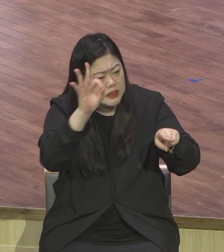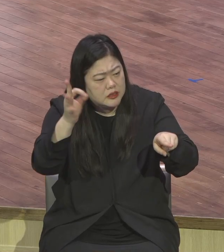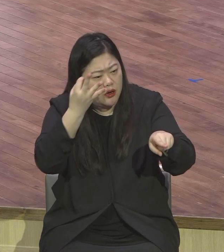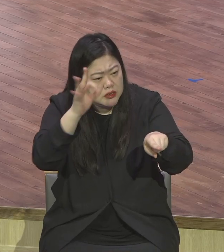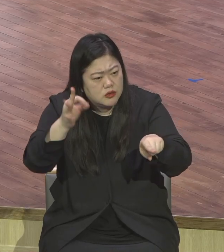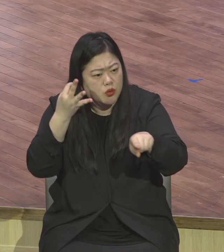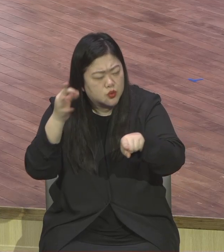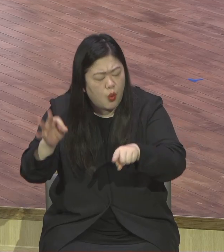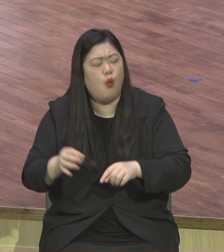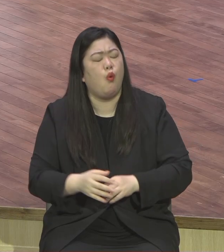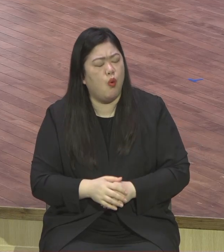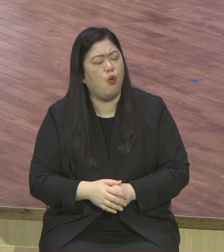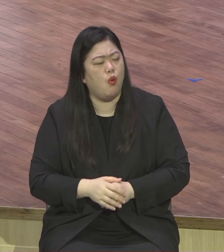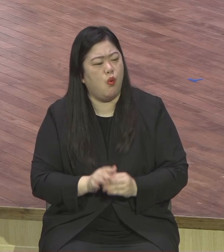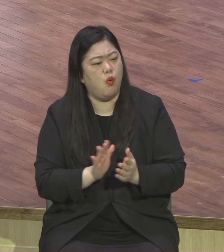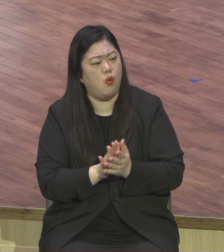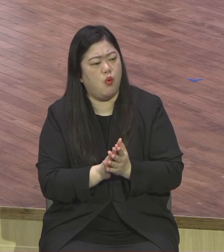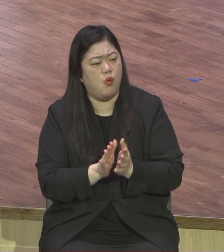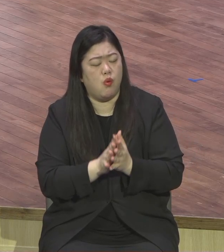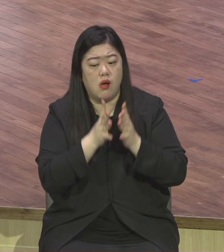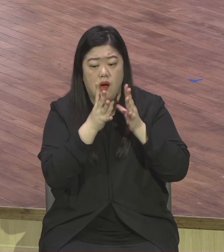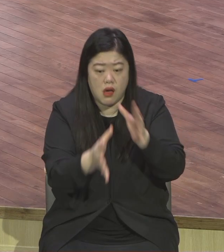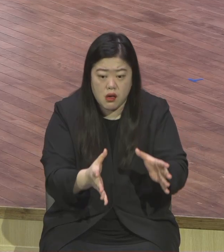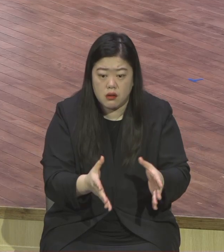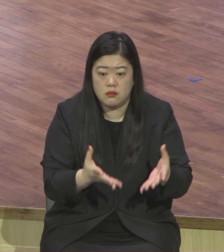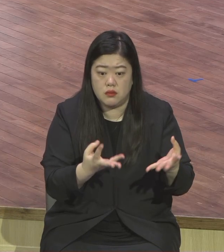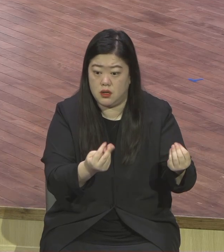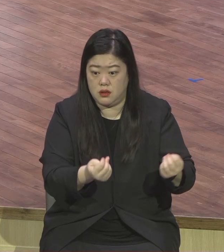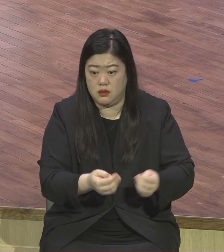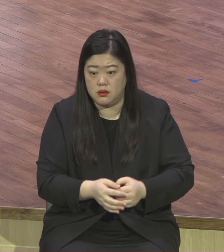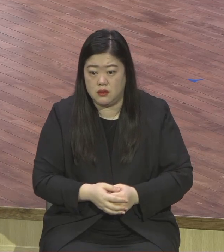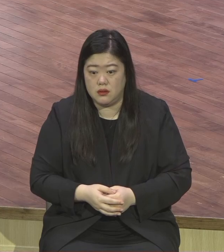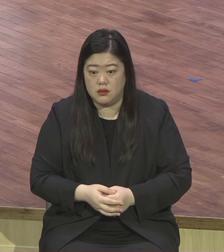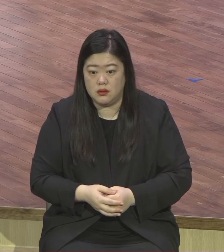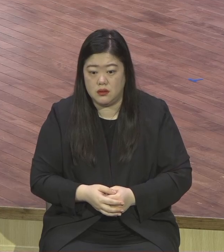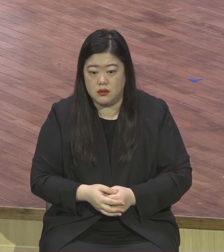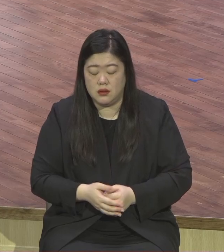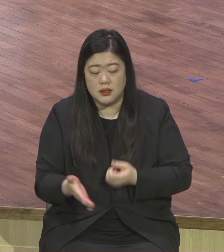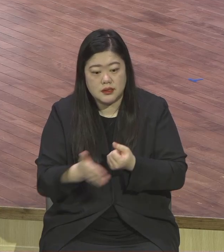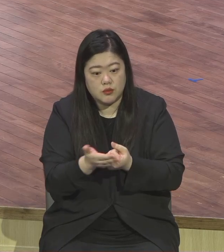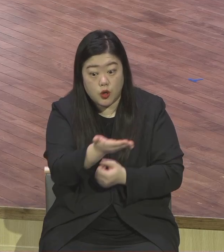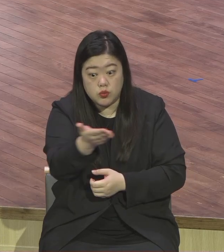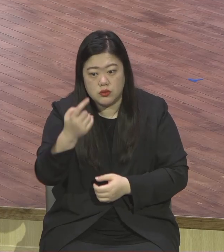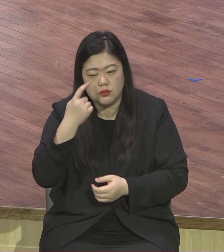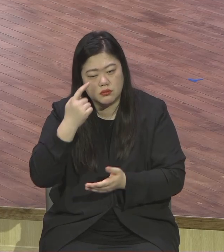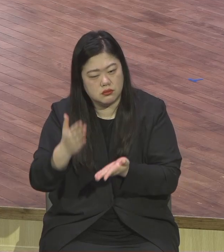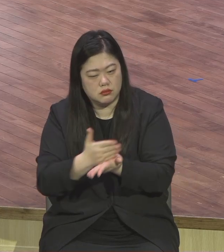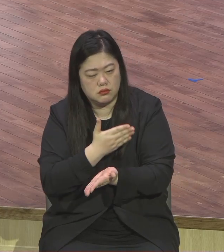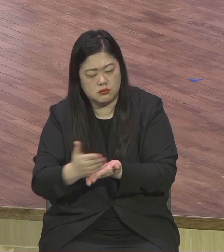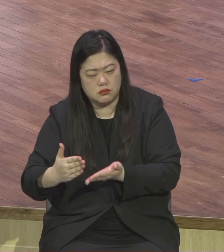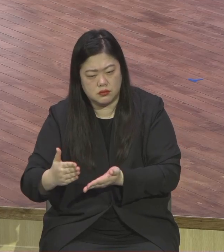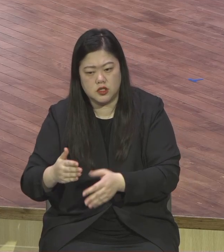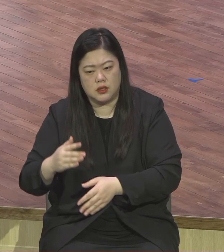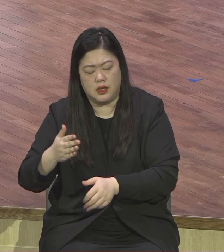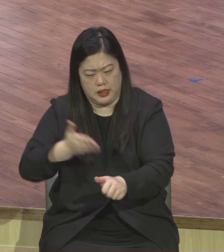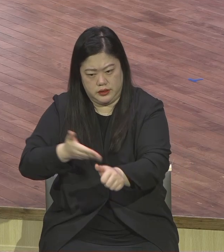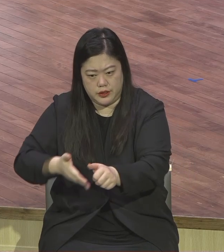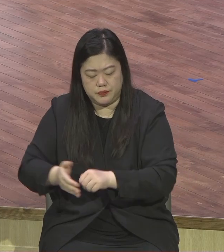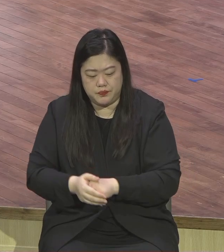여러분은 정말로 잘 알고 있어야 돼요. 종교는 인간의 행위를 강조합니다. 행위 내가